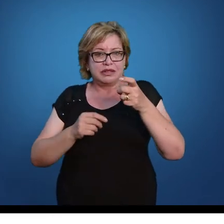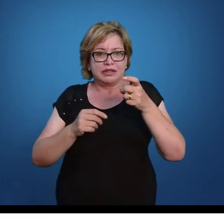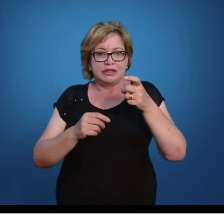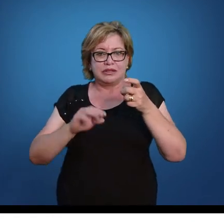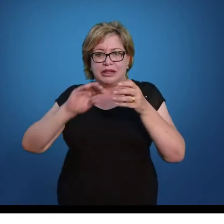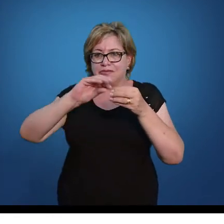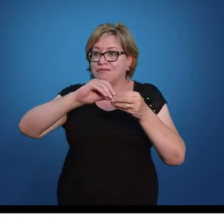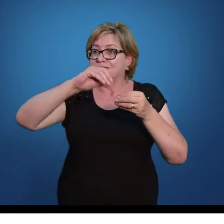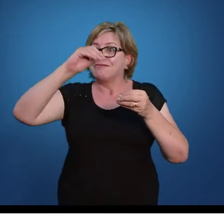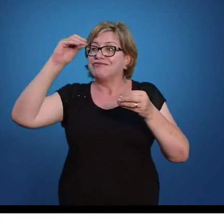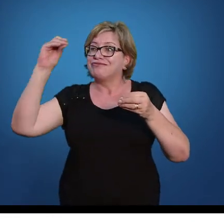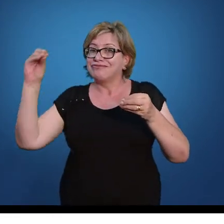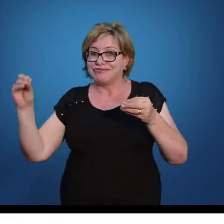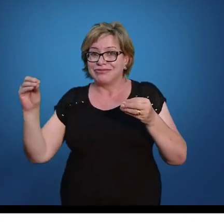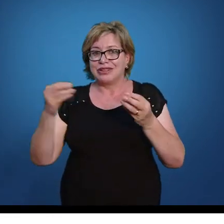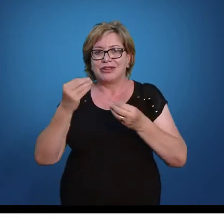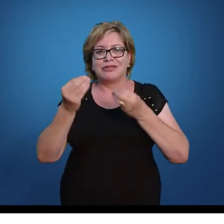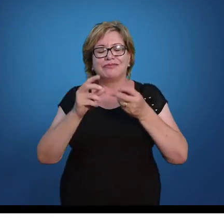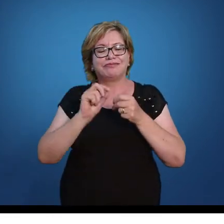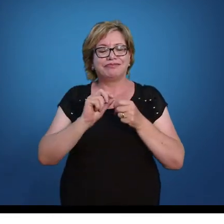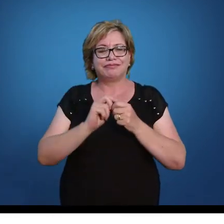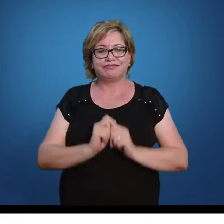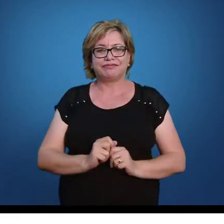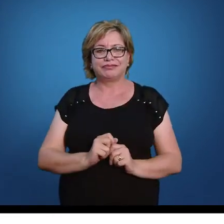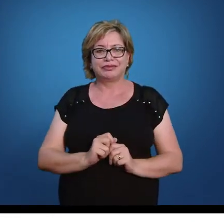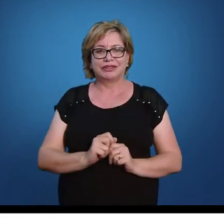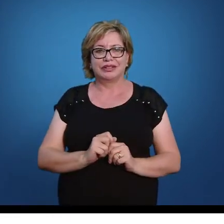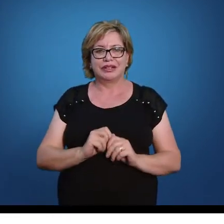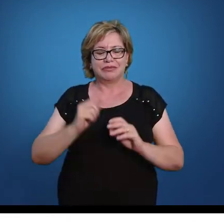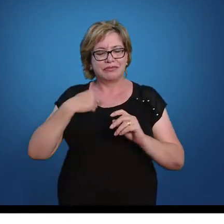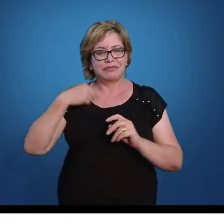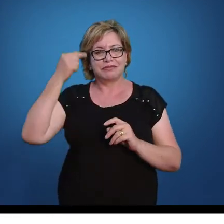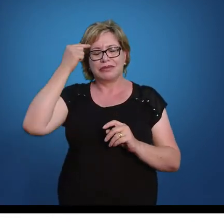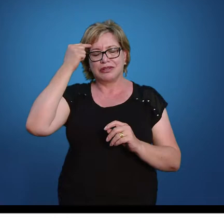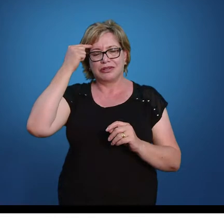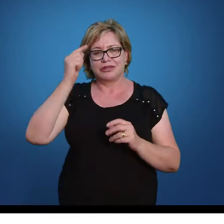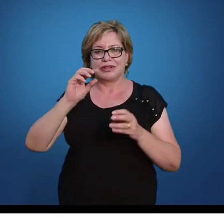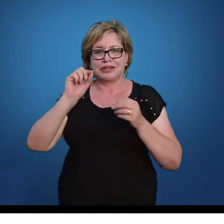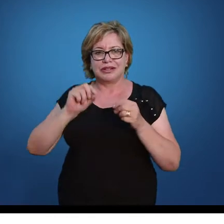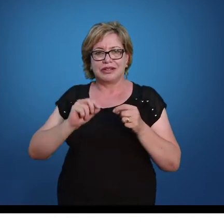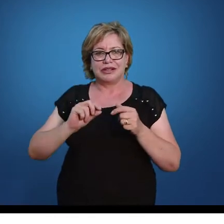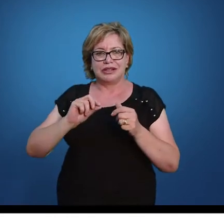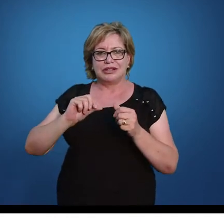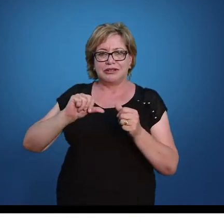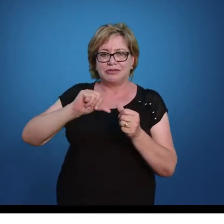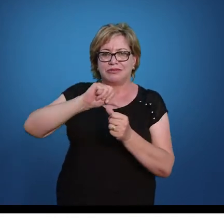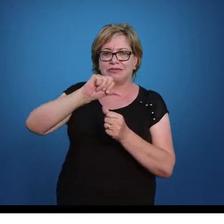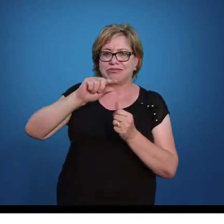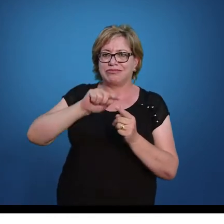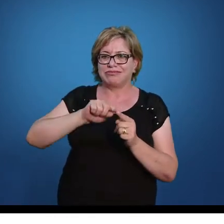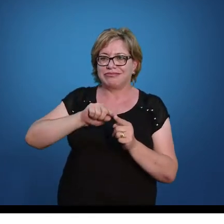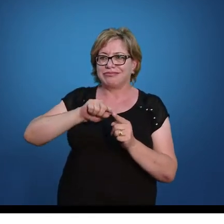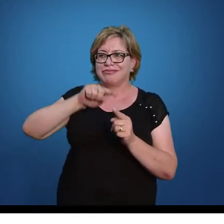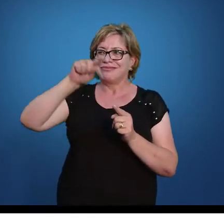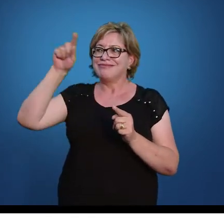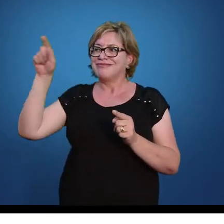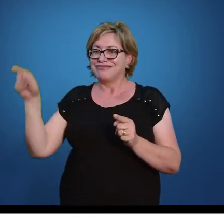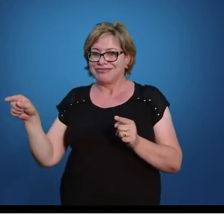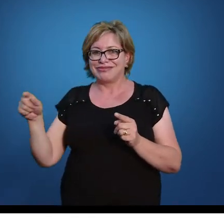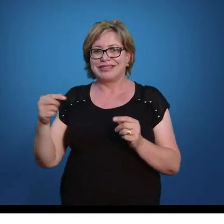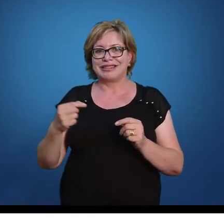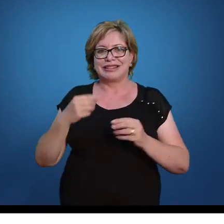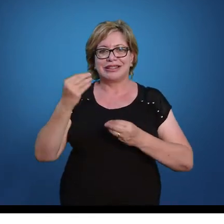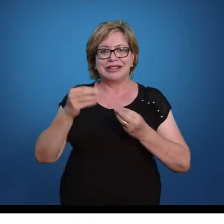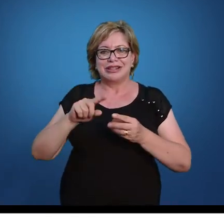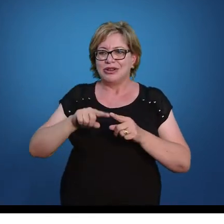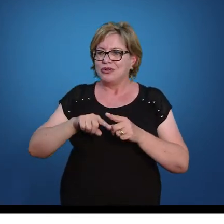tirar o 7 daqui. Então, como é que eu tiro o 7? Eu imagino que todo mundo aprendeu assim. Eu vou trocar ele de lugar. Eu